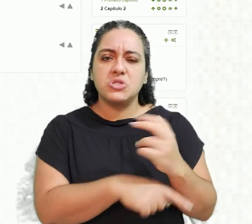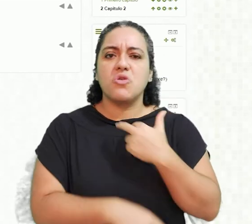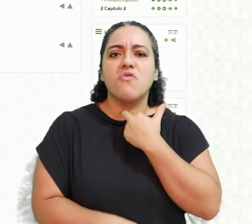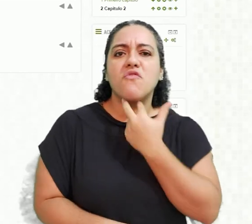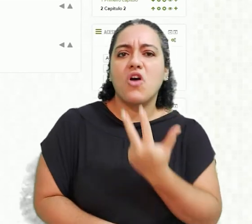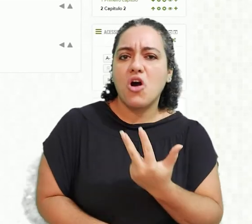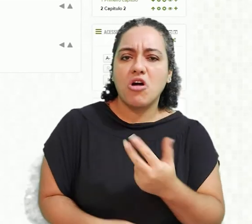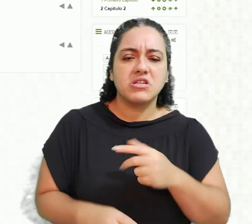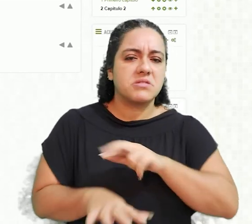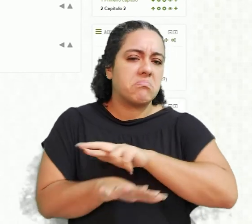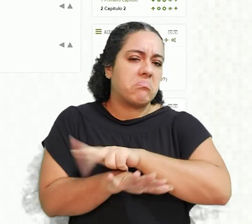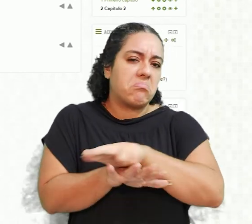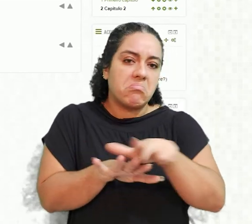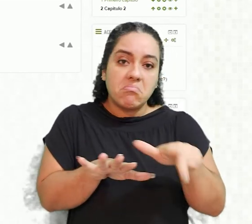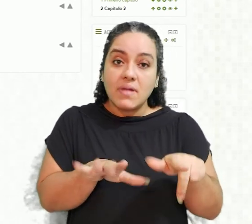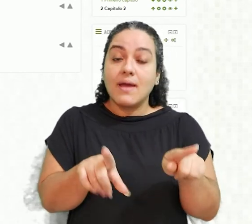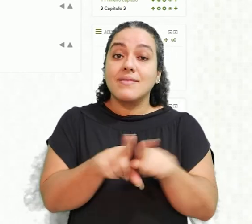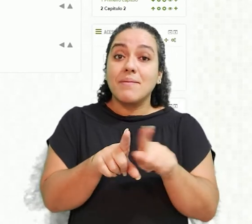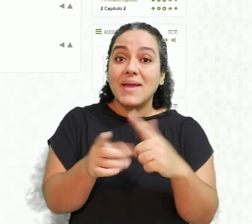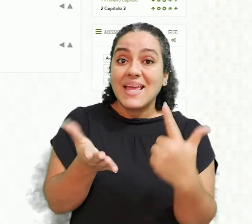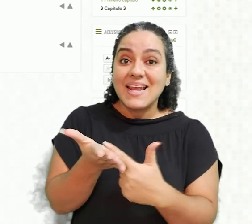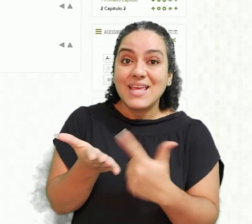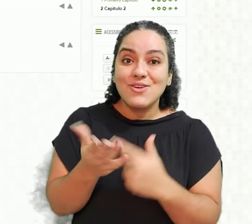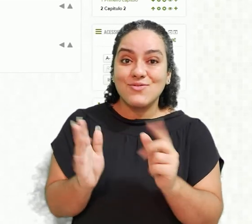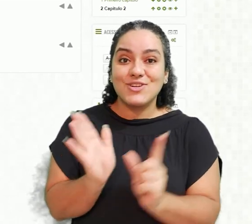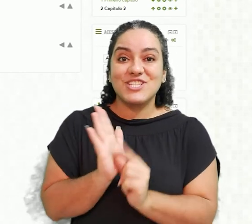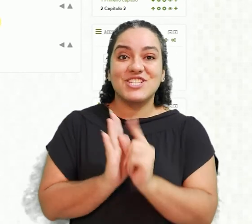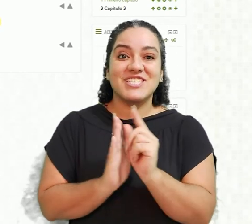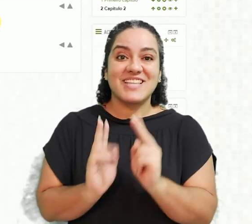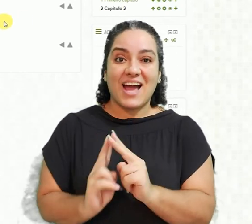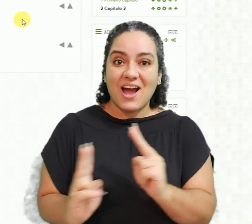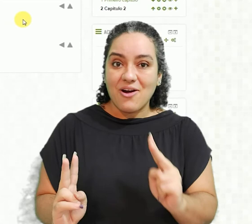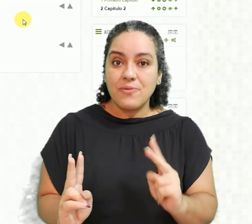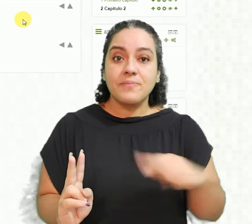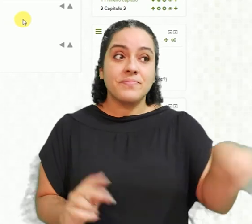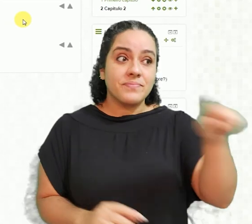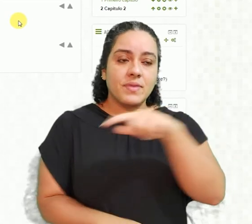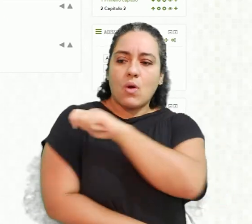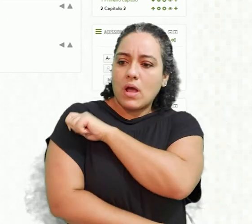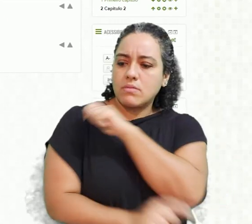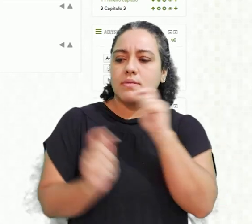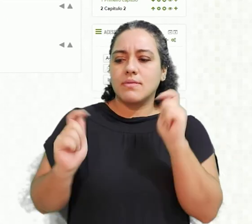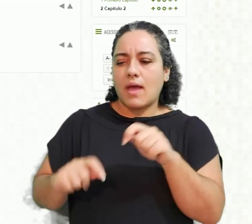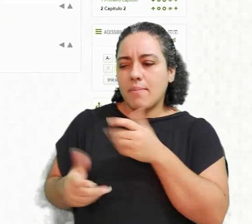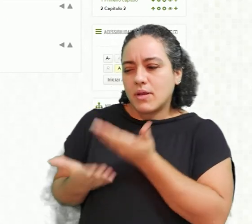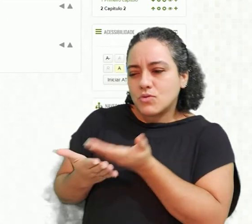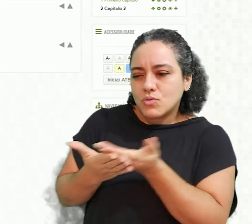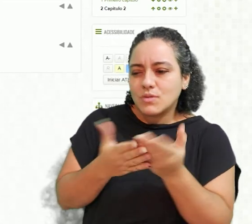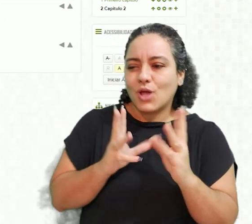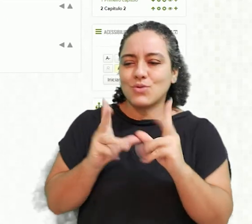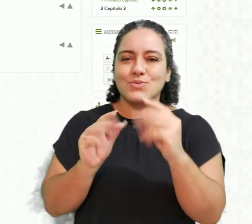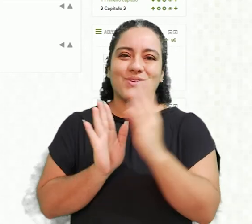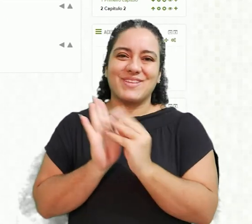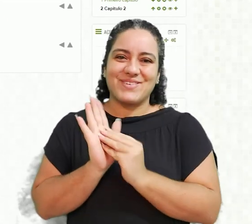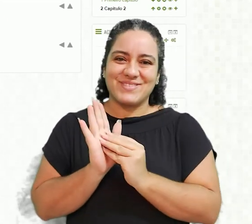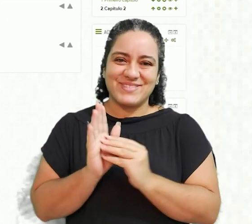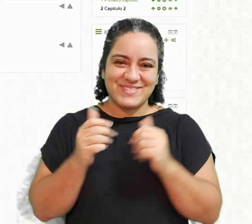o que você quiser colocar dentro do livro. Então é um livro digital e em que seus alunos vão poder estudar os conteúdos, tá certo?